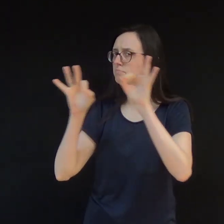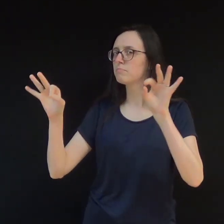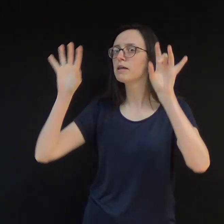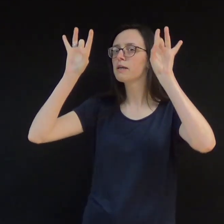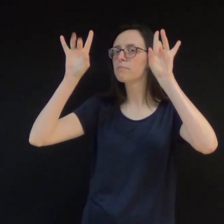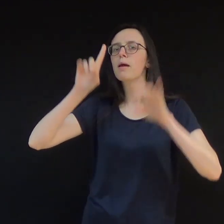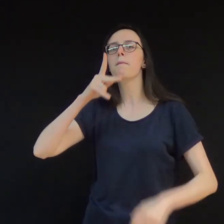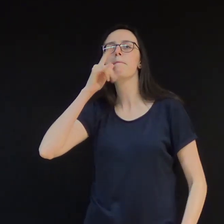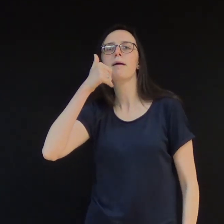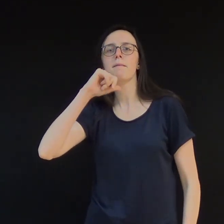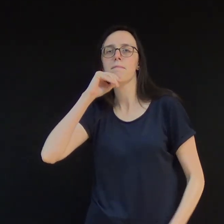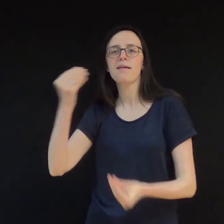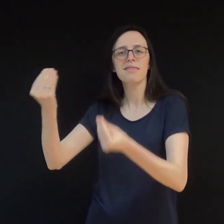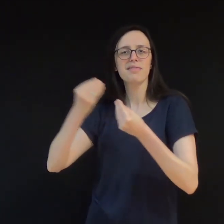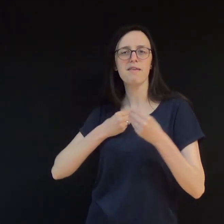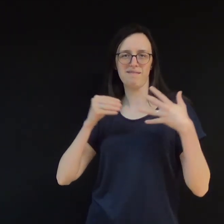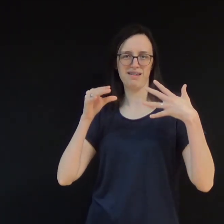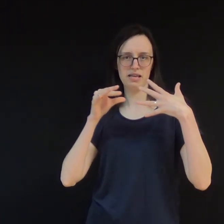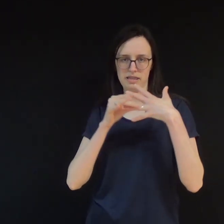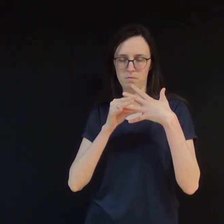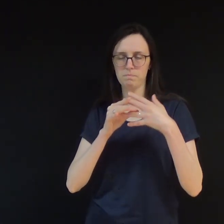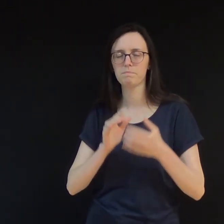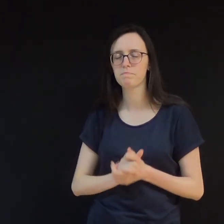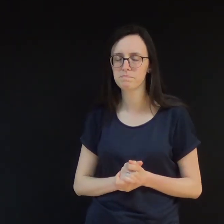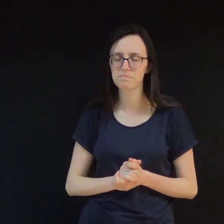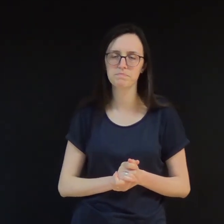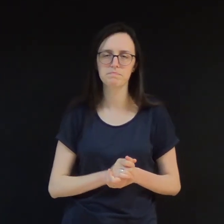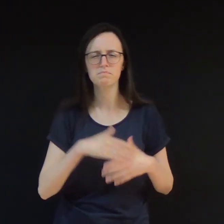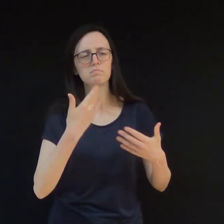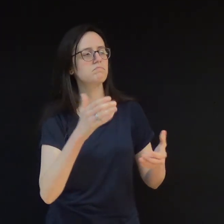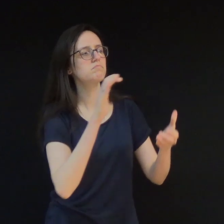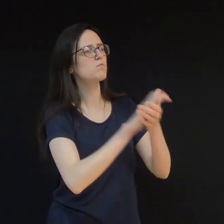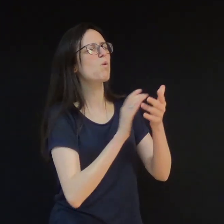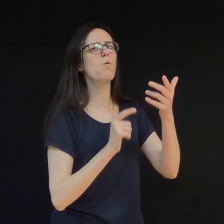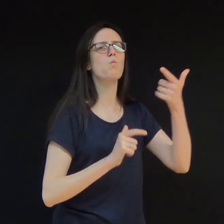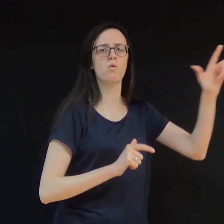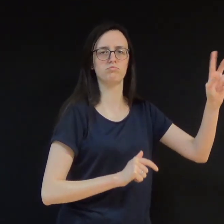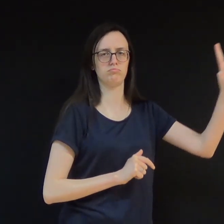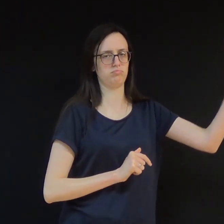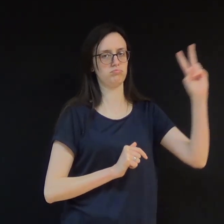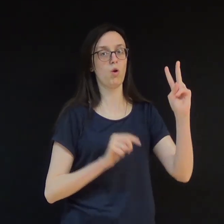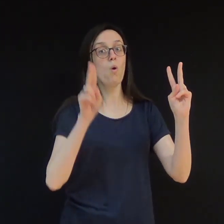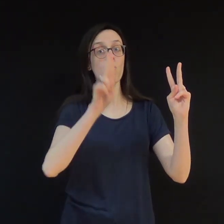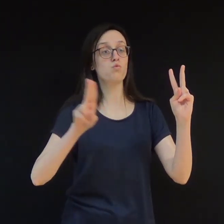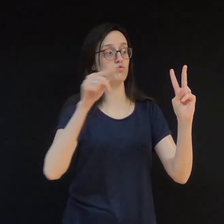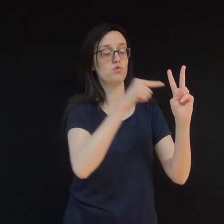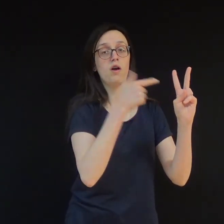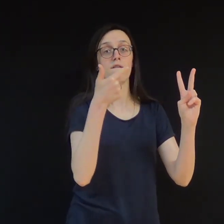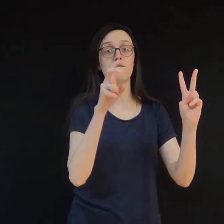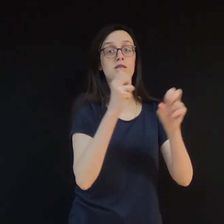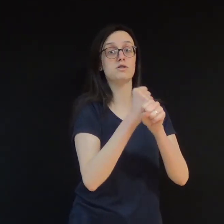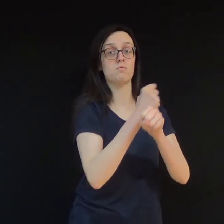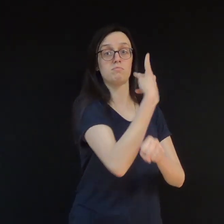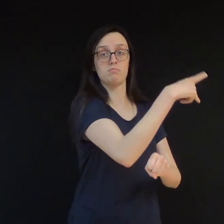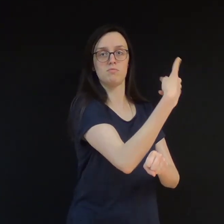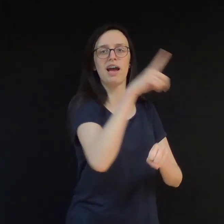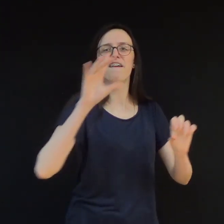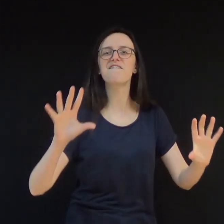nossos pais. Um dos casais a usou por 25 anos na celebração das bodas de prata. Nos doaram.